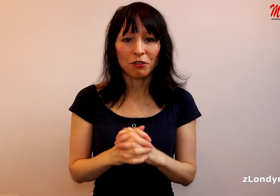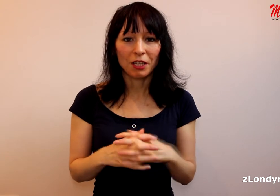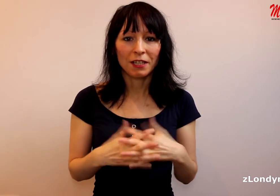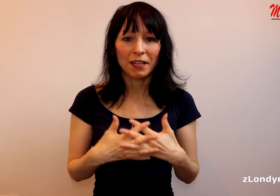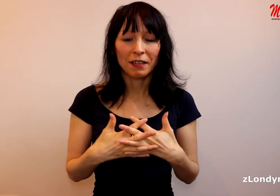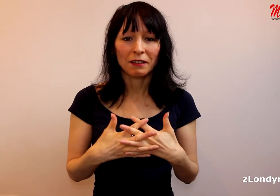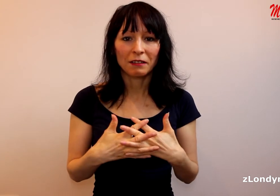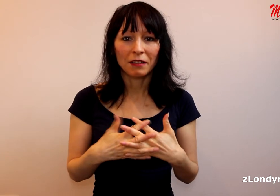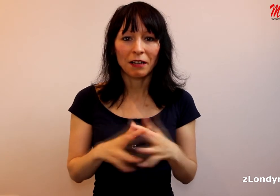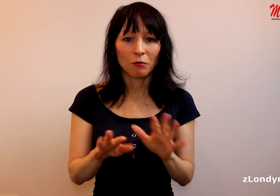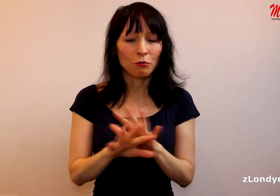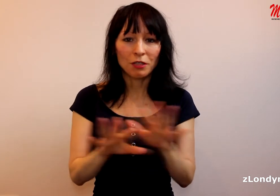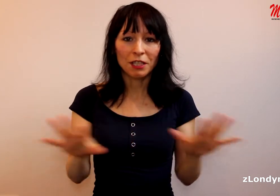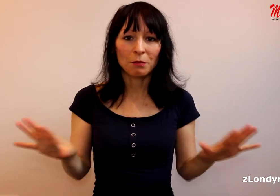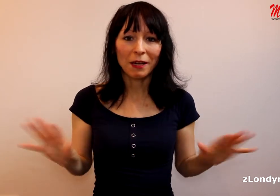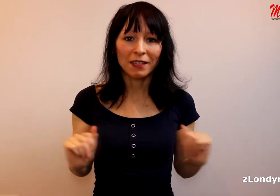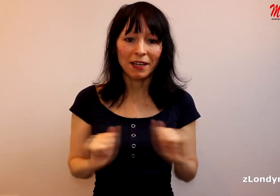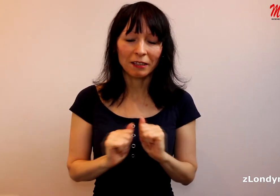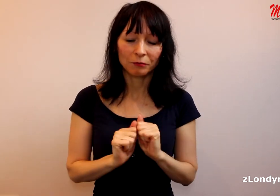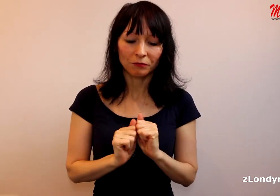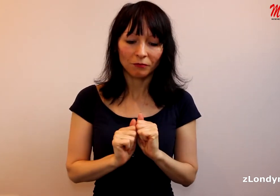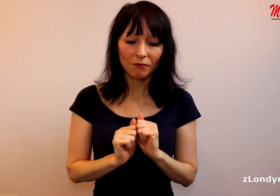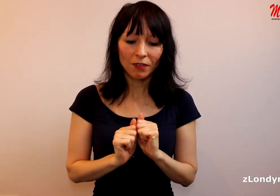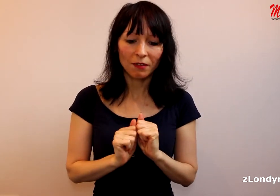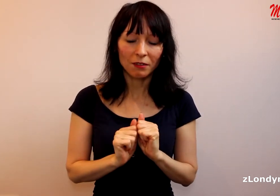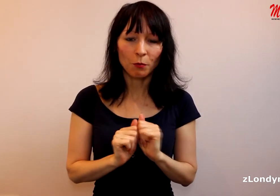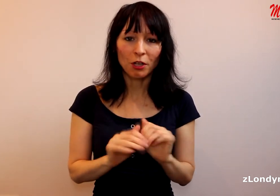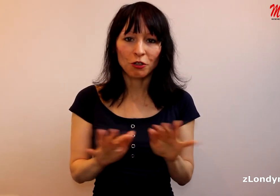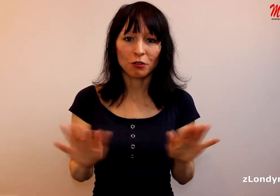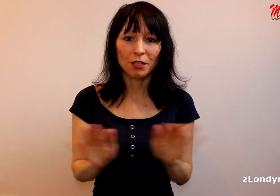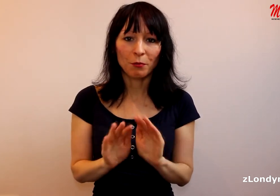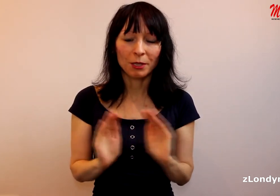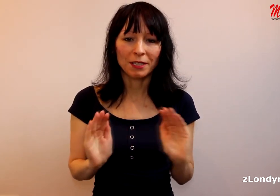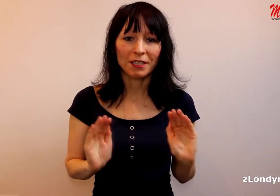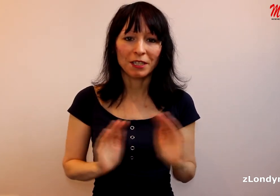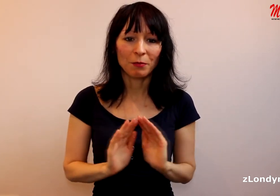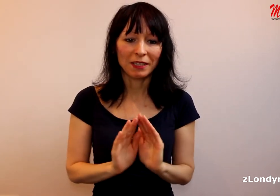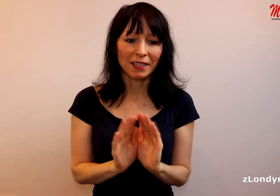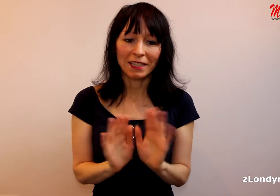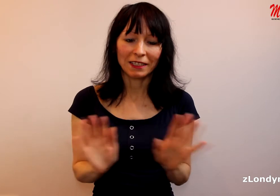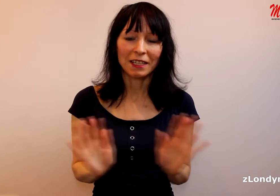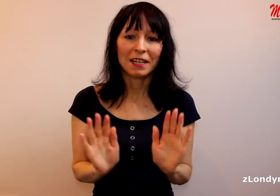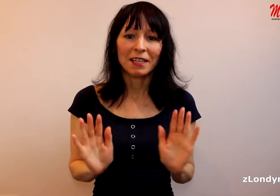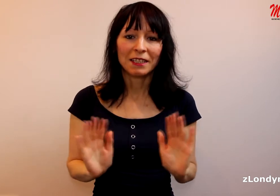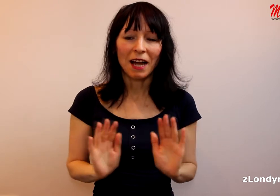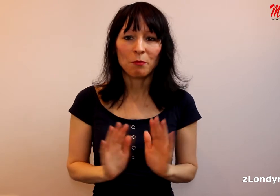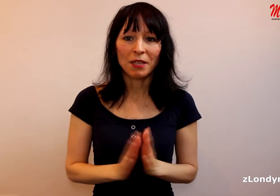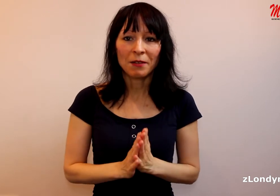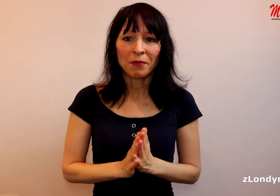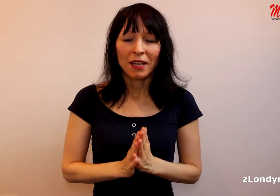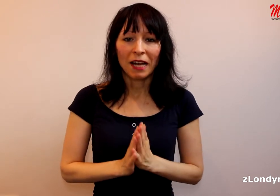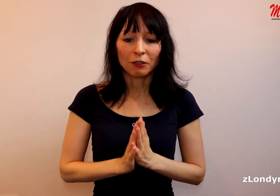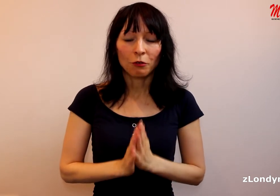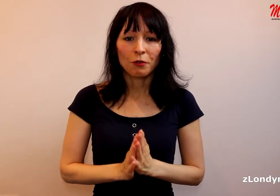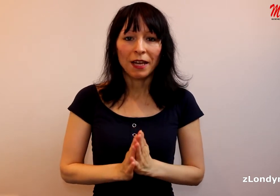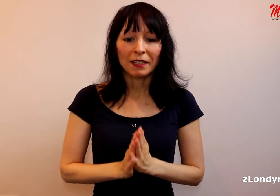všechny na různých spektrech společnosti, politických spektrech a tak trápí. A tou je,